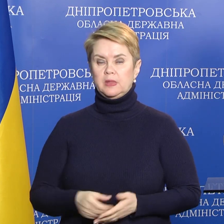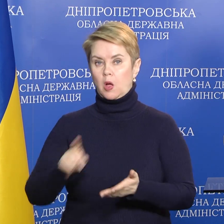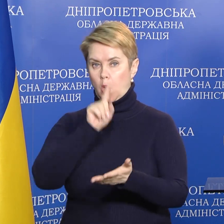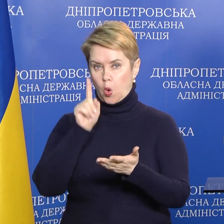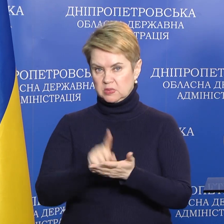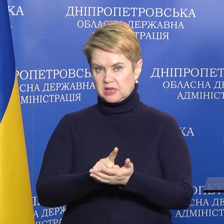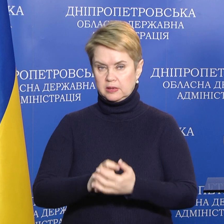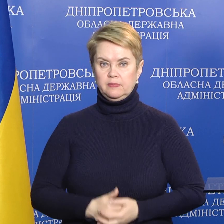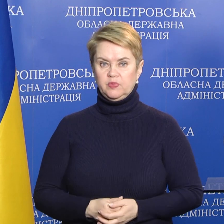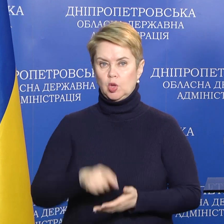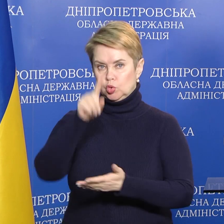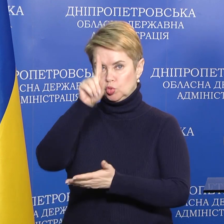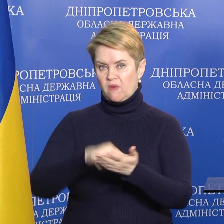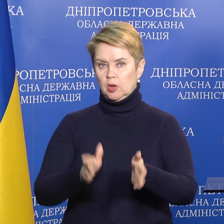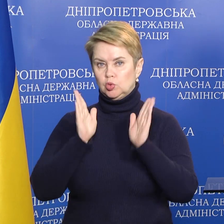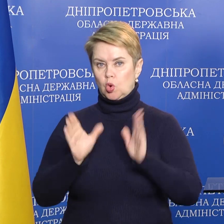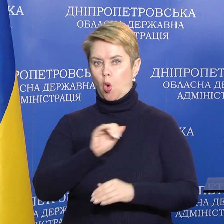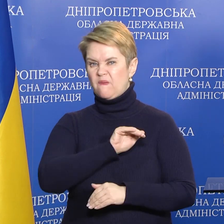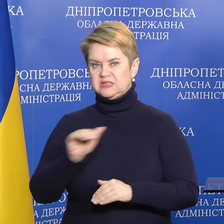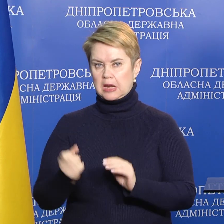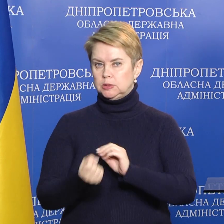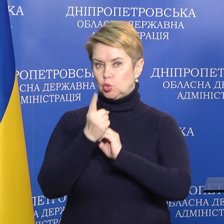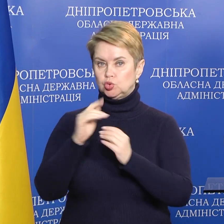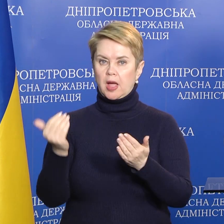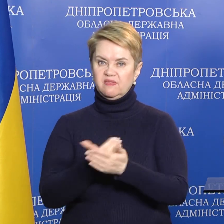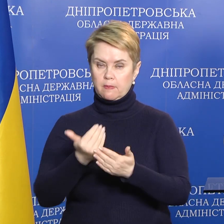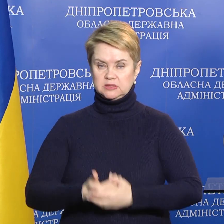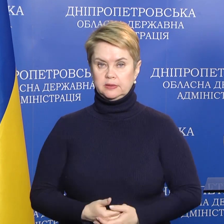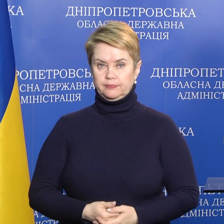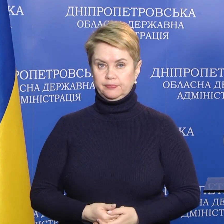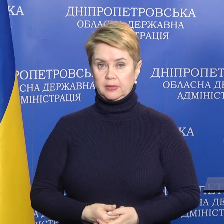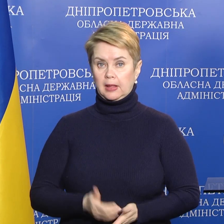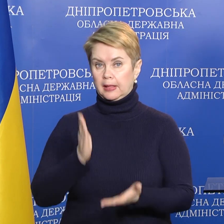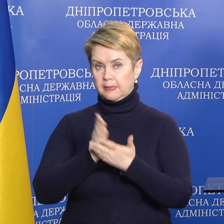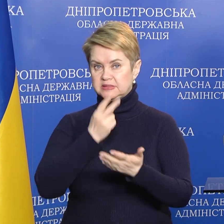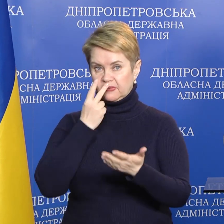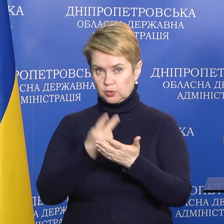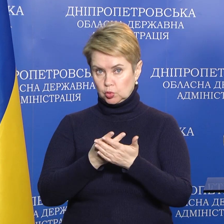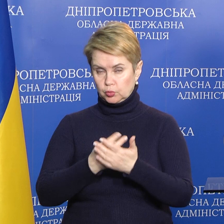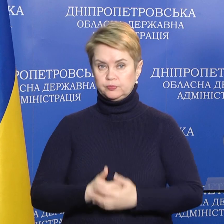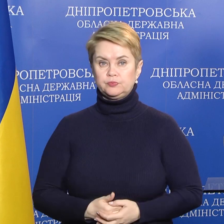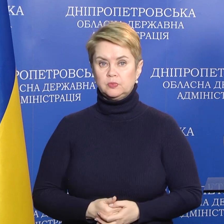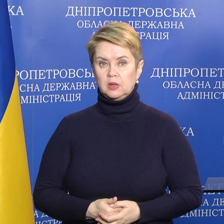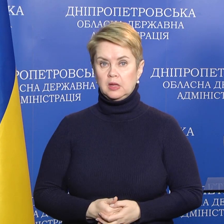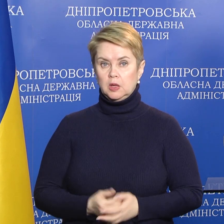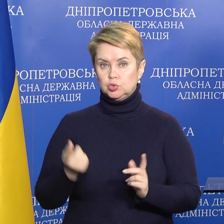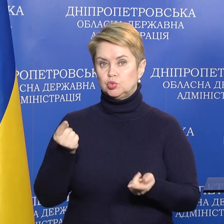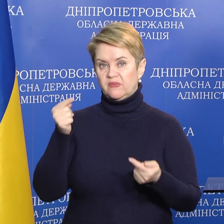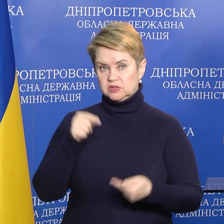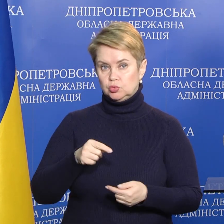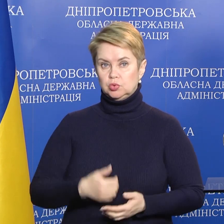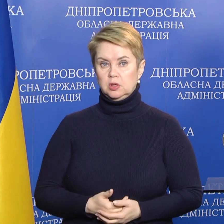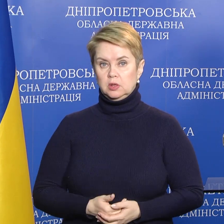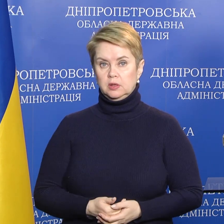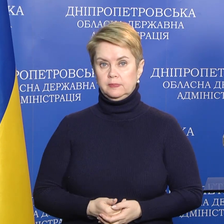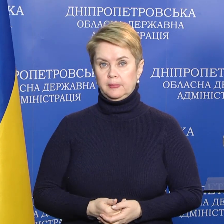обязательно доверяйте только официальным источникам информации. Имеется в виду соответствующие